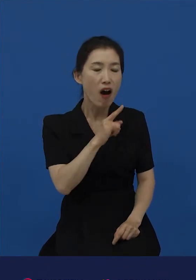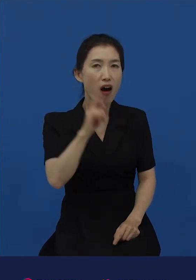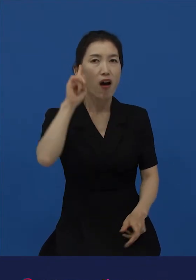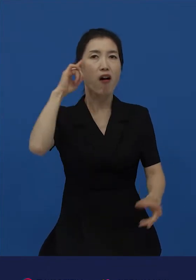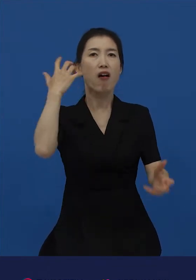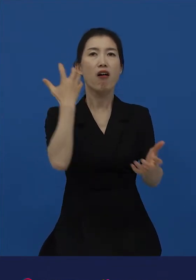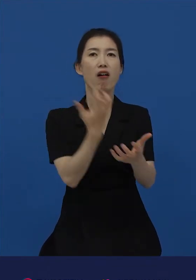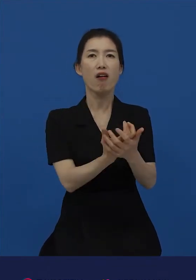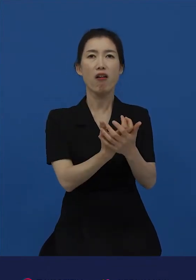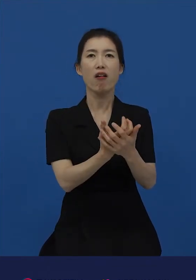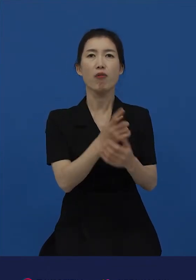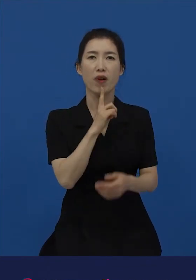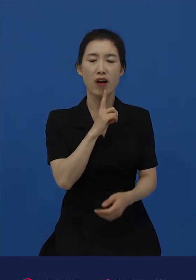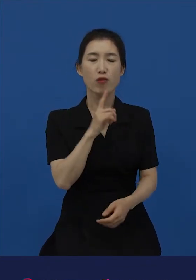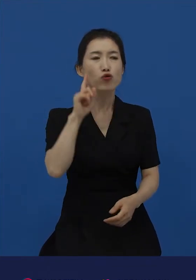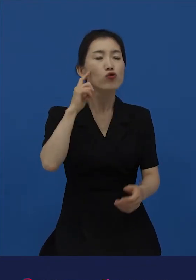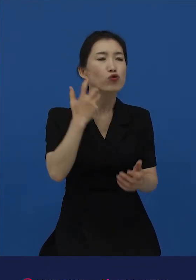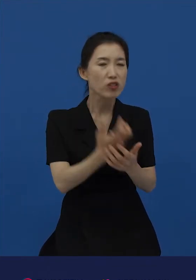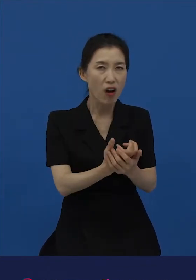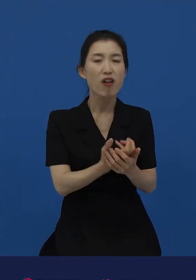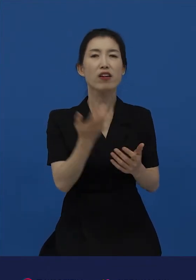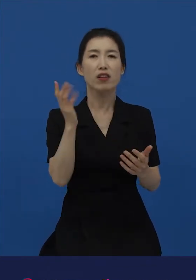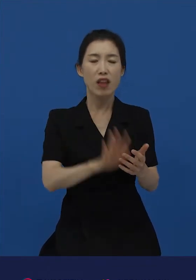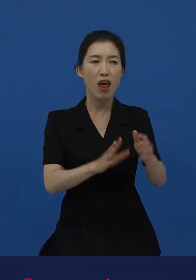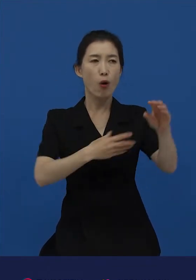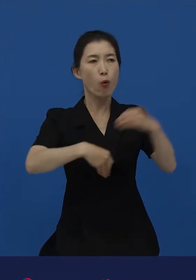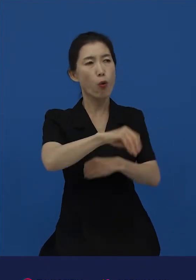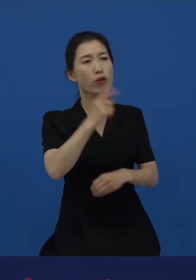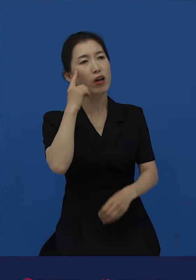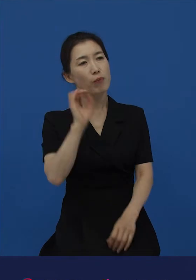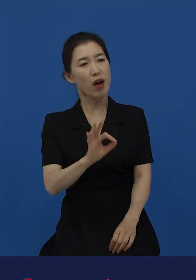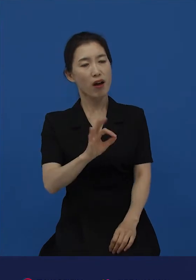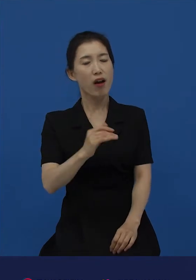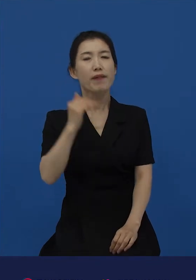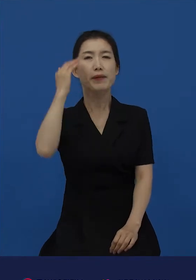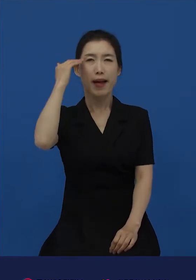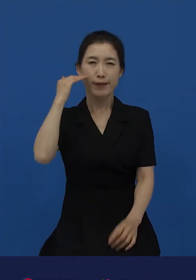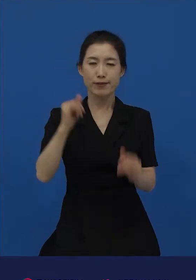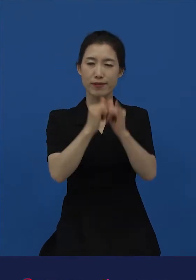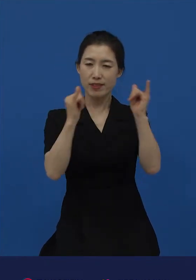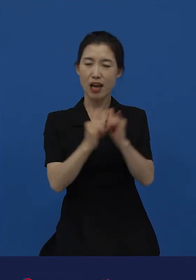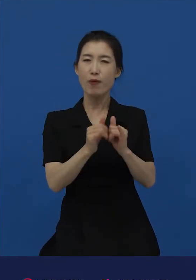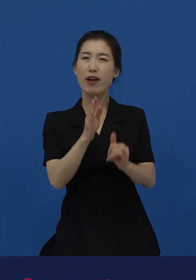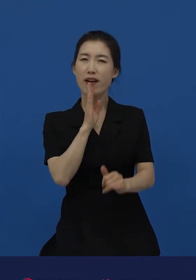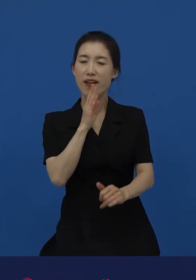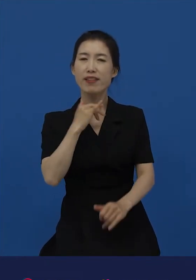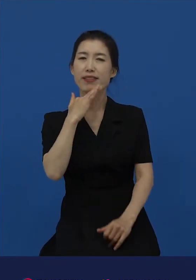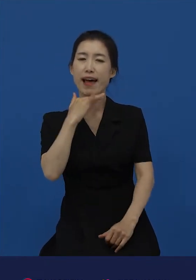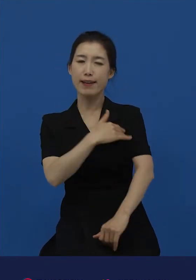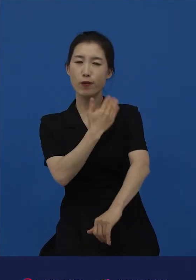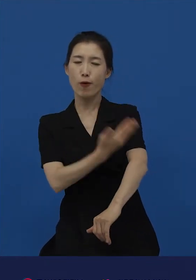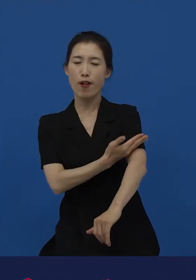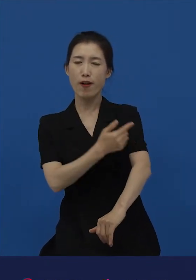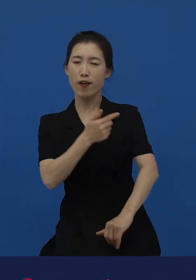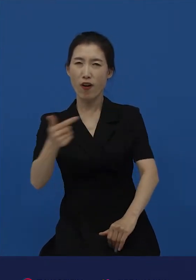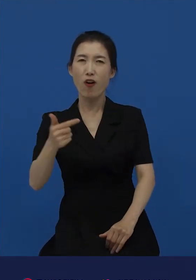이것은 역설적으로 우리 사회에 존재하는 연령 권력이 얼마나 강력한지 그리고 연령 차별이